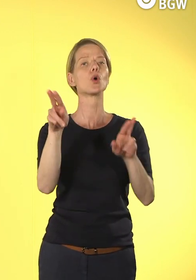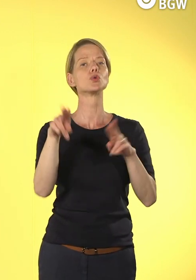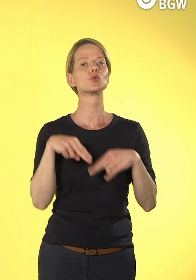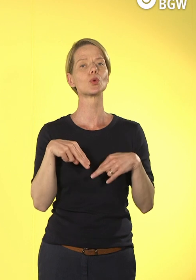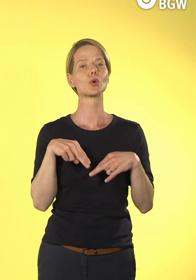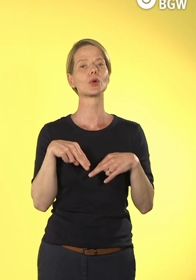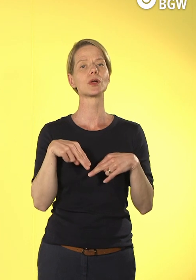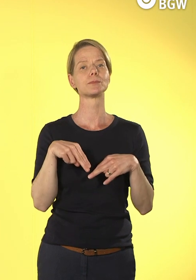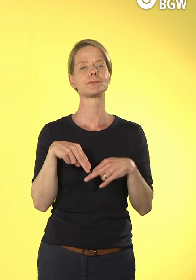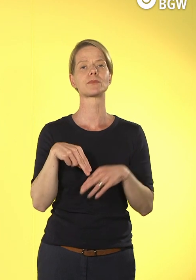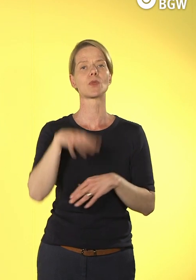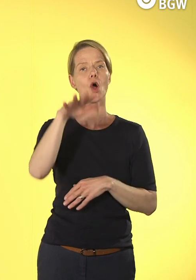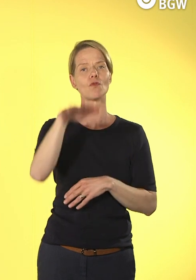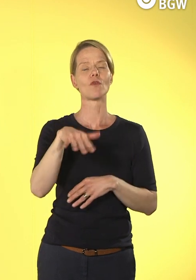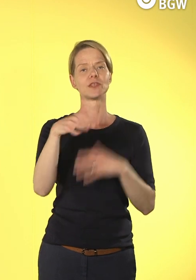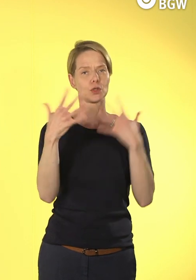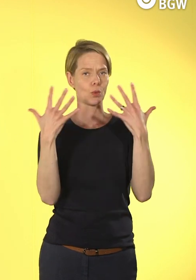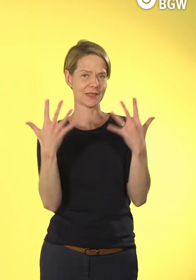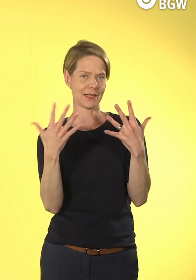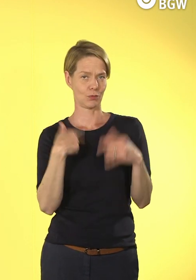gespannt, was Sie uns dann noch zu erzählen haben.